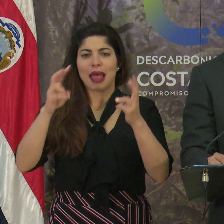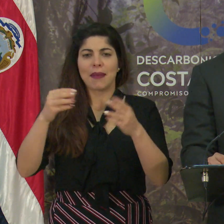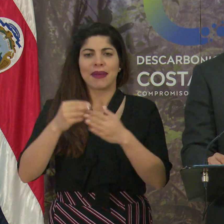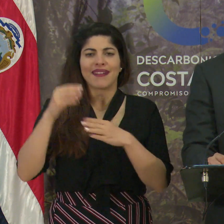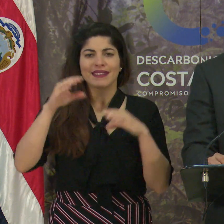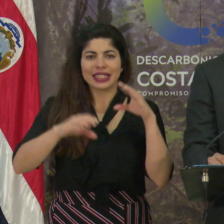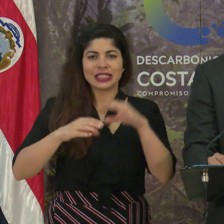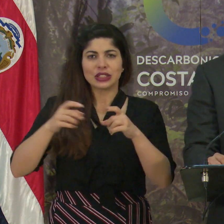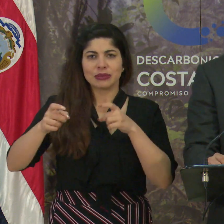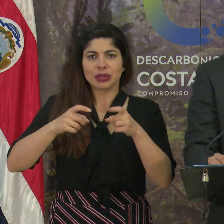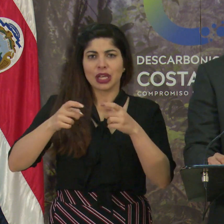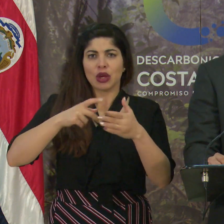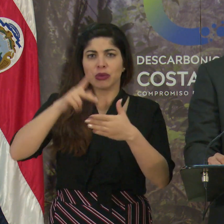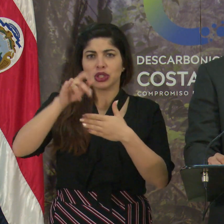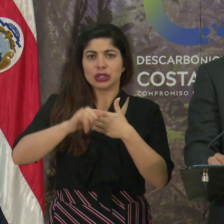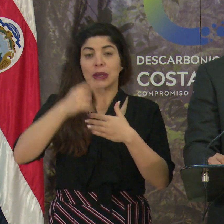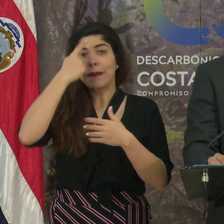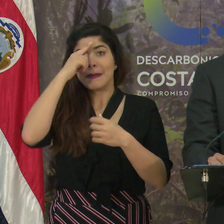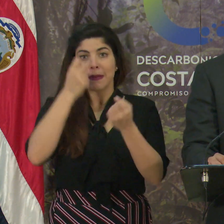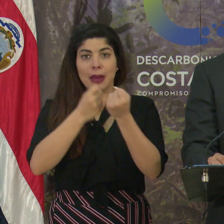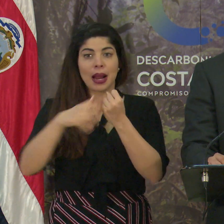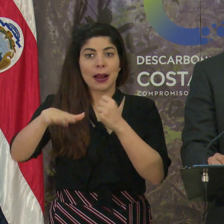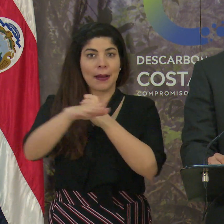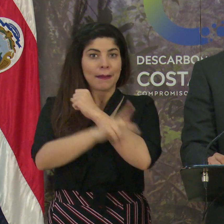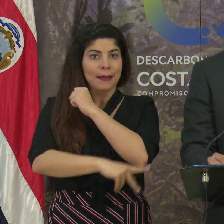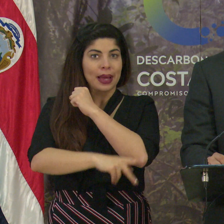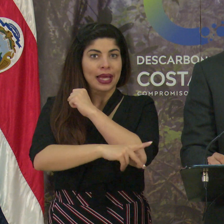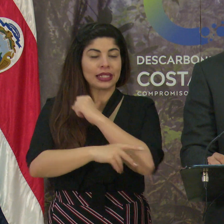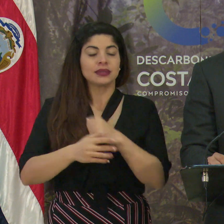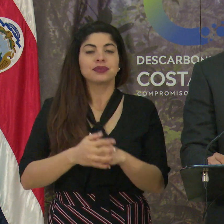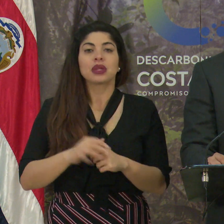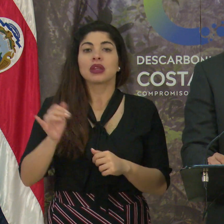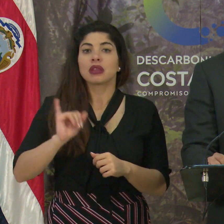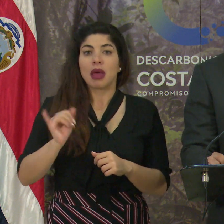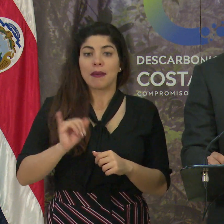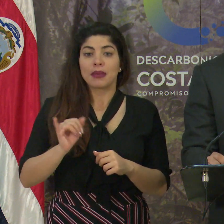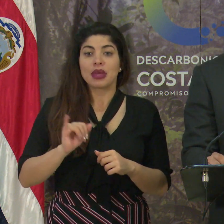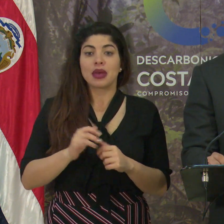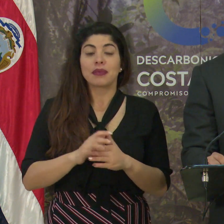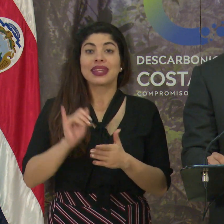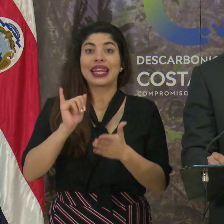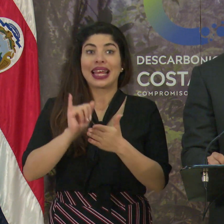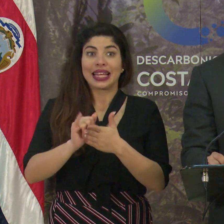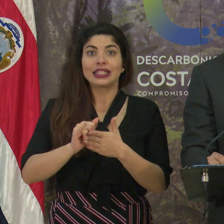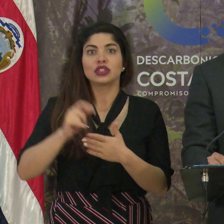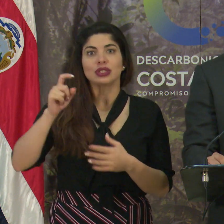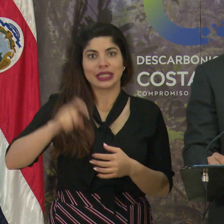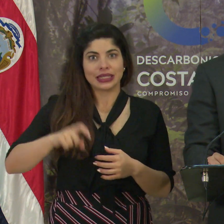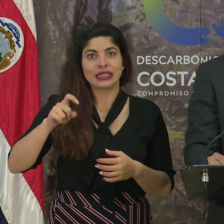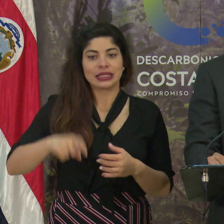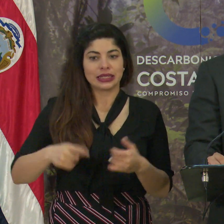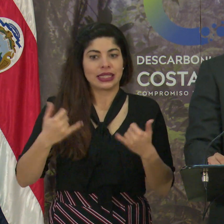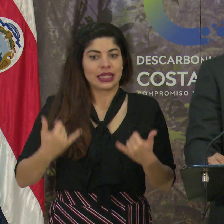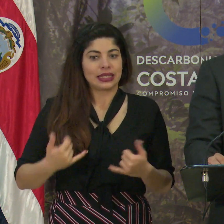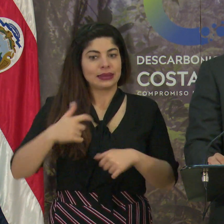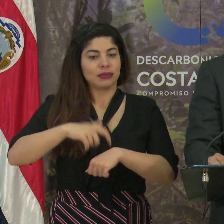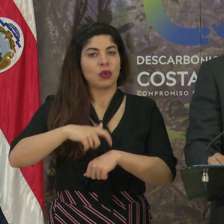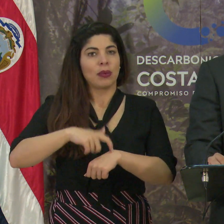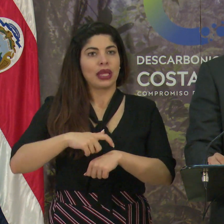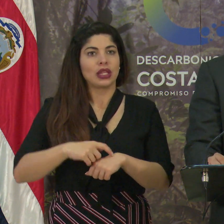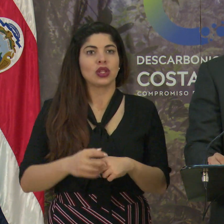inversión y gestión de proyectos para y por el país, sino que es eso lo que necesita en este momento